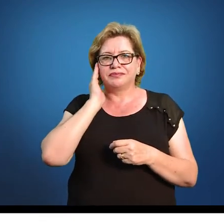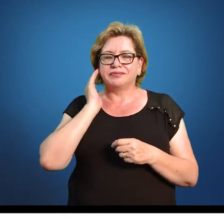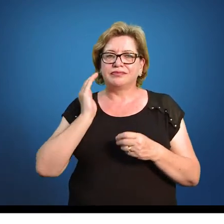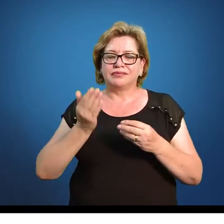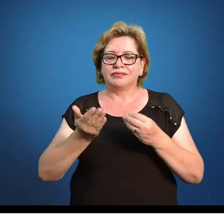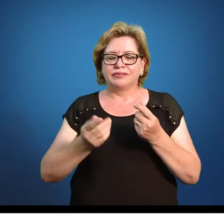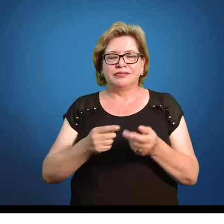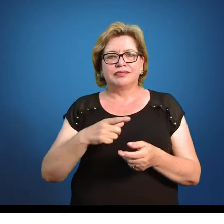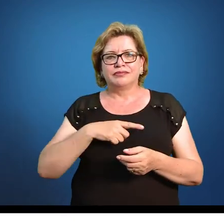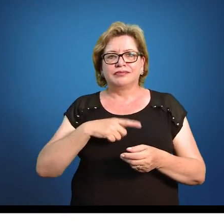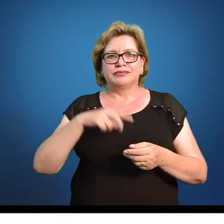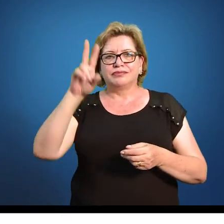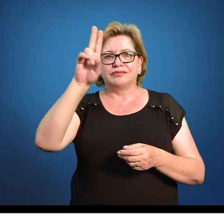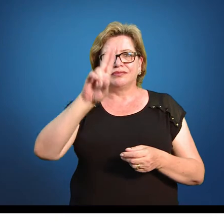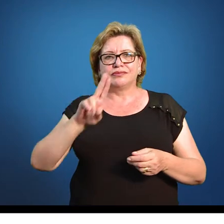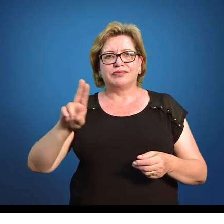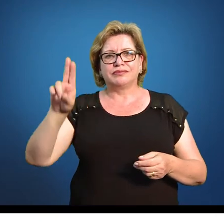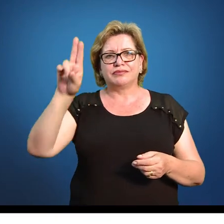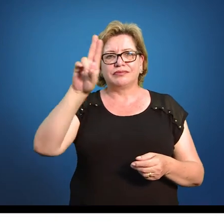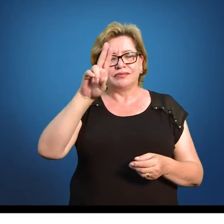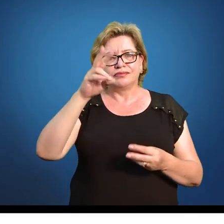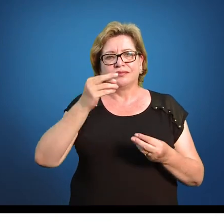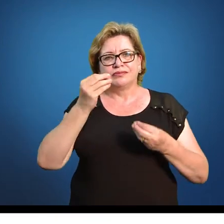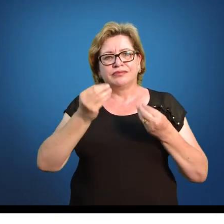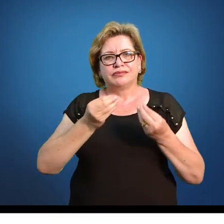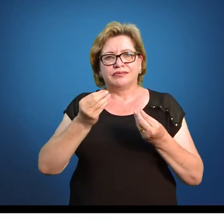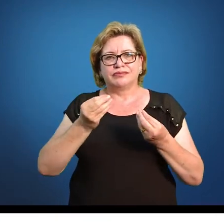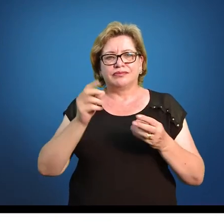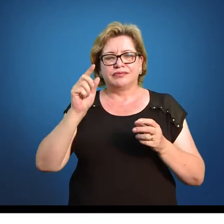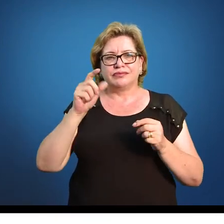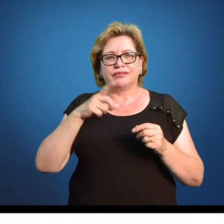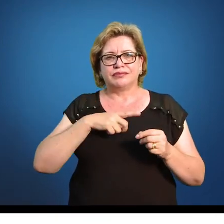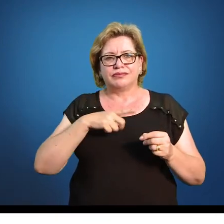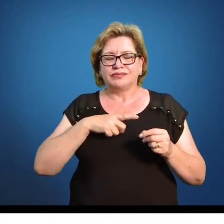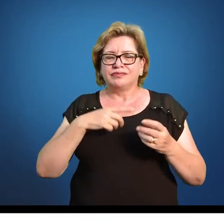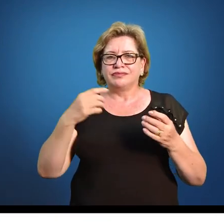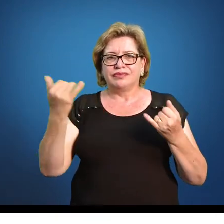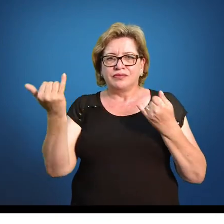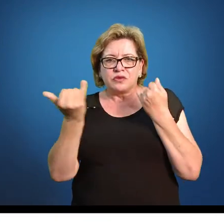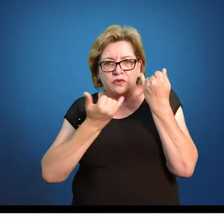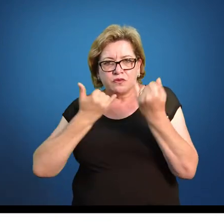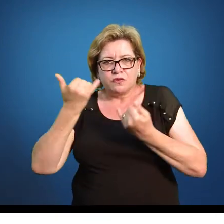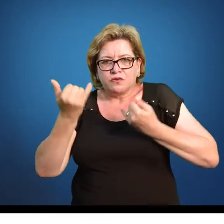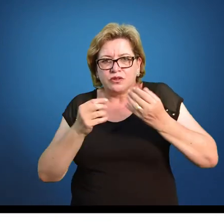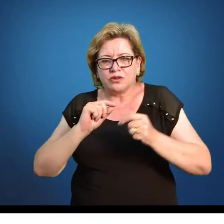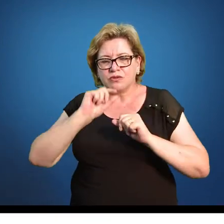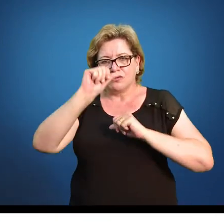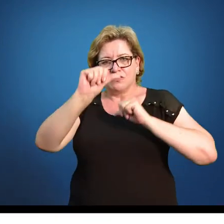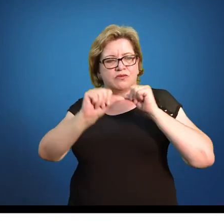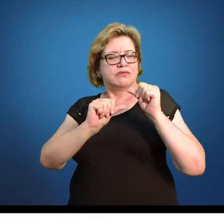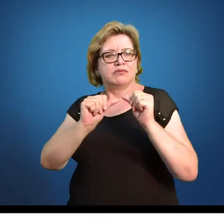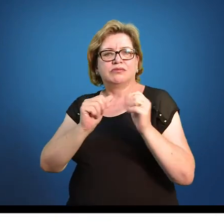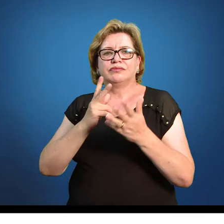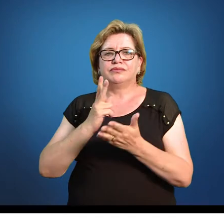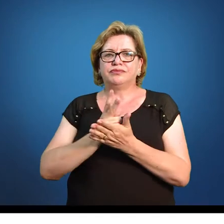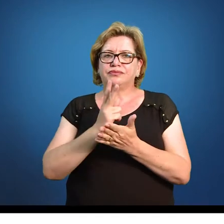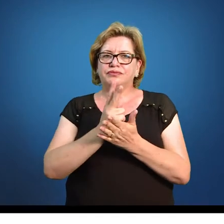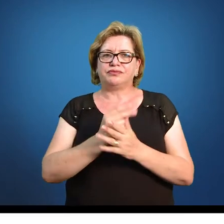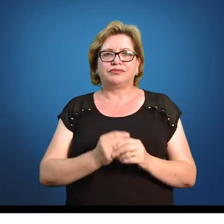que a gente utiliza para obter mais informações sobre a variável que a gente está estudando.